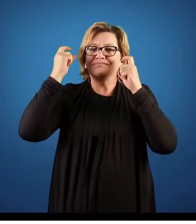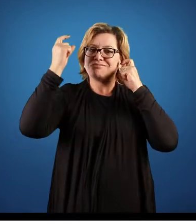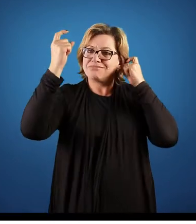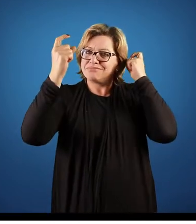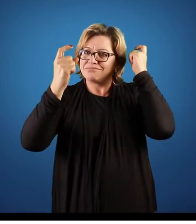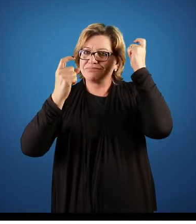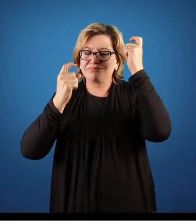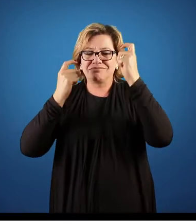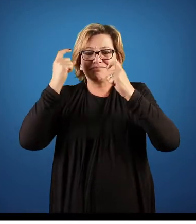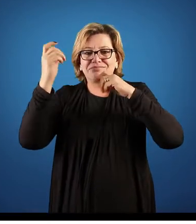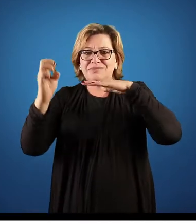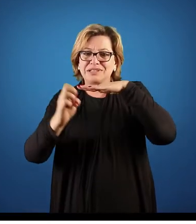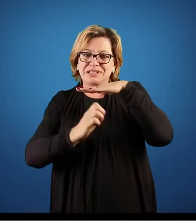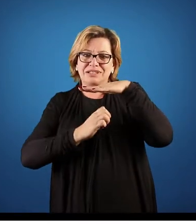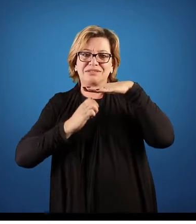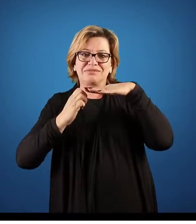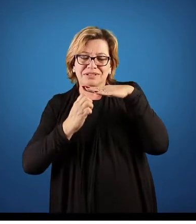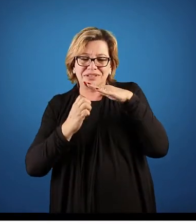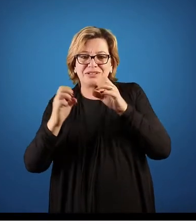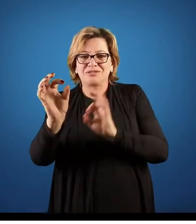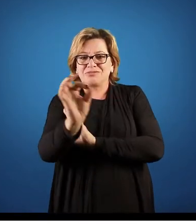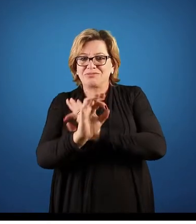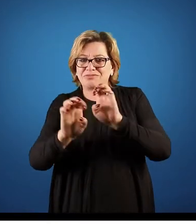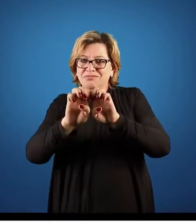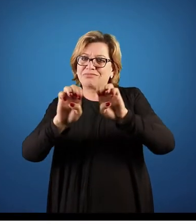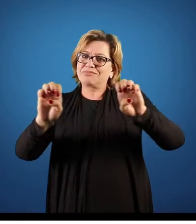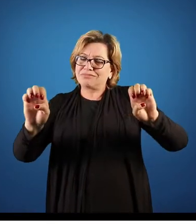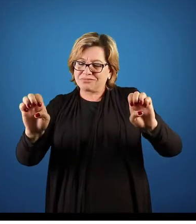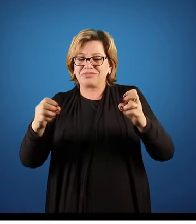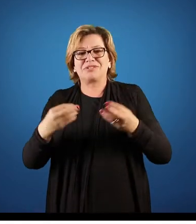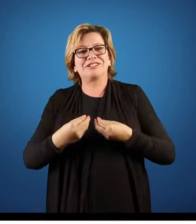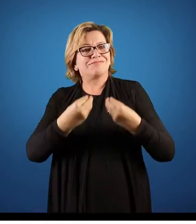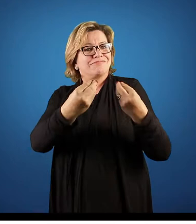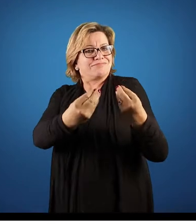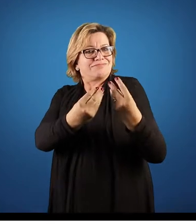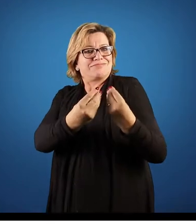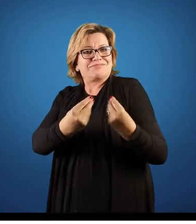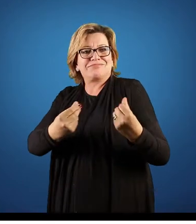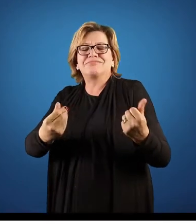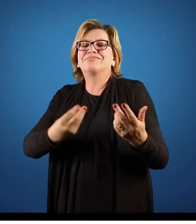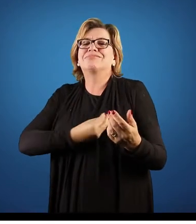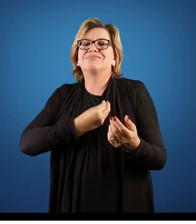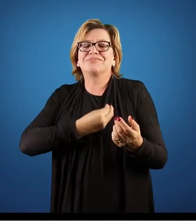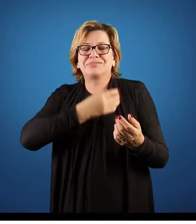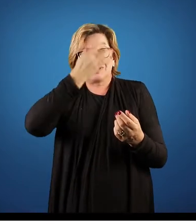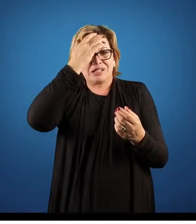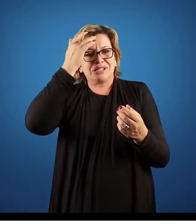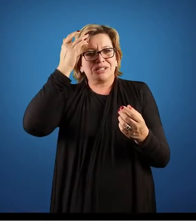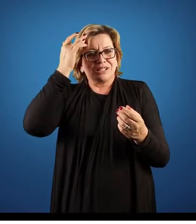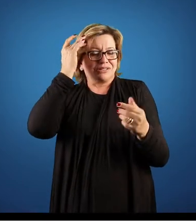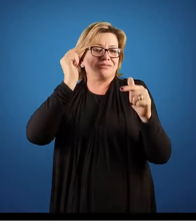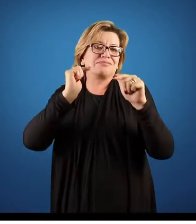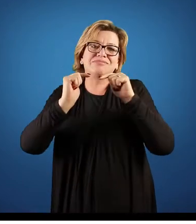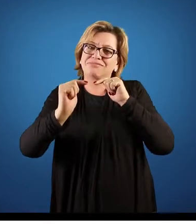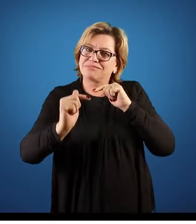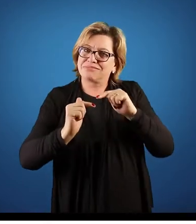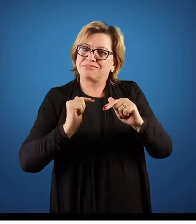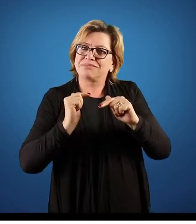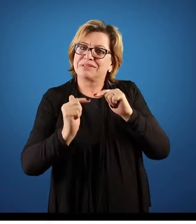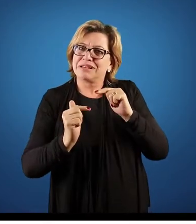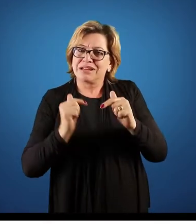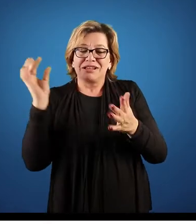das organizações em montar estruturas que ofereçam uma qualidade de vida para as pessoas que estão realmente